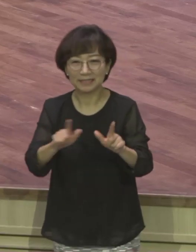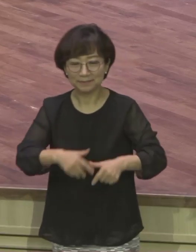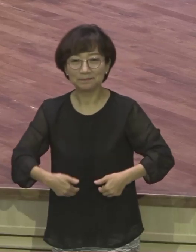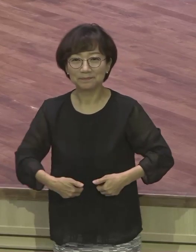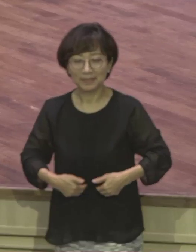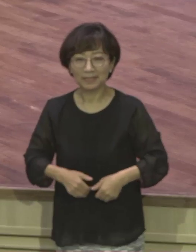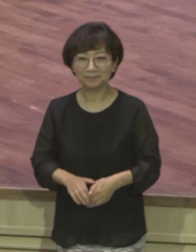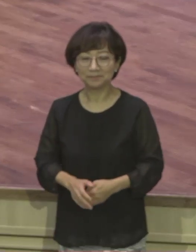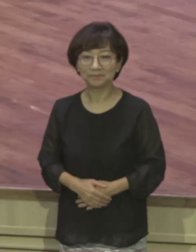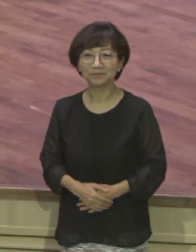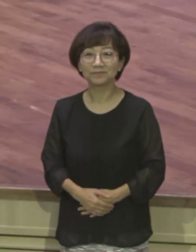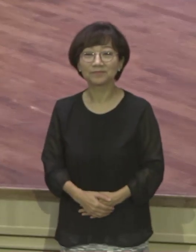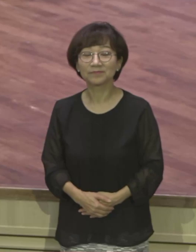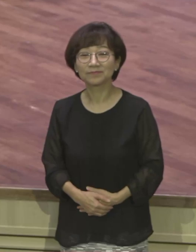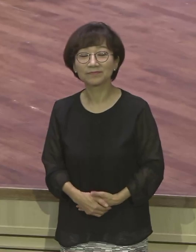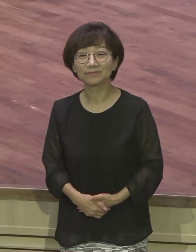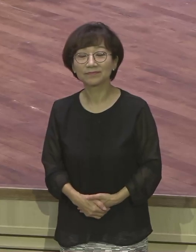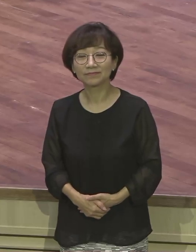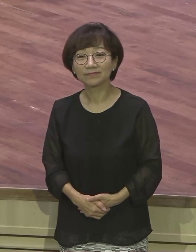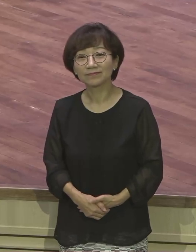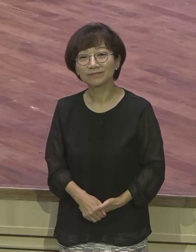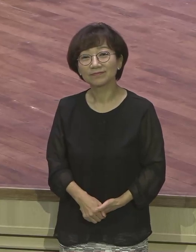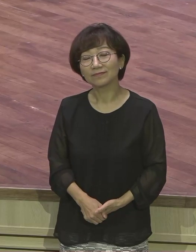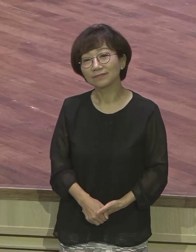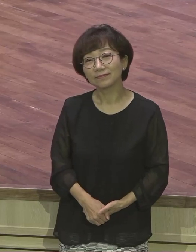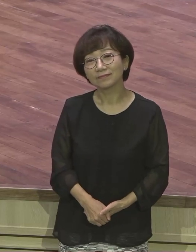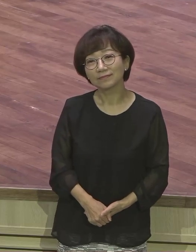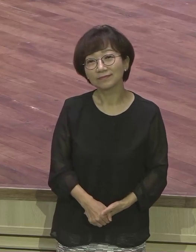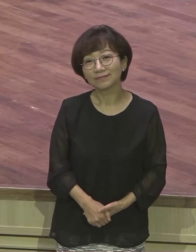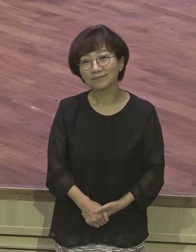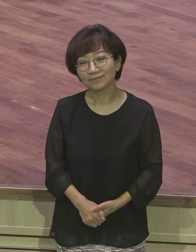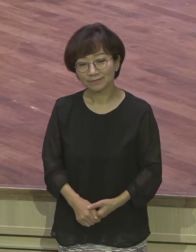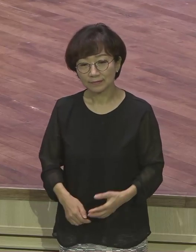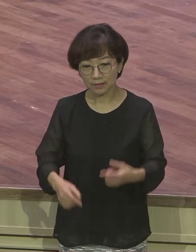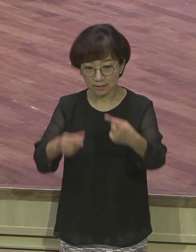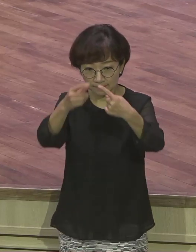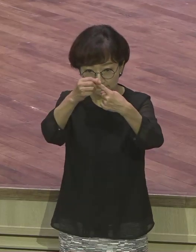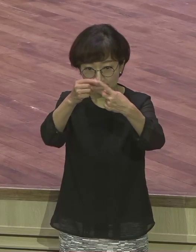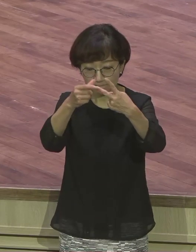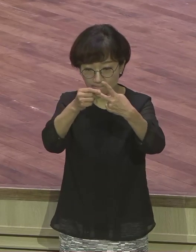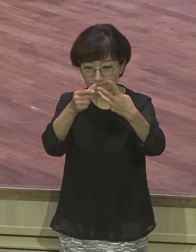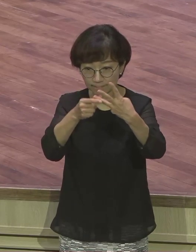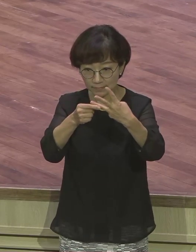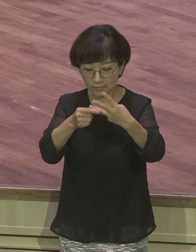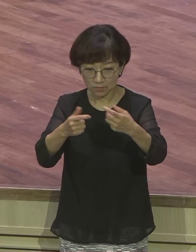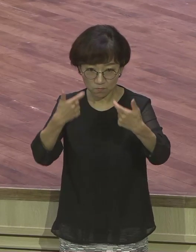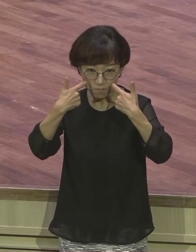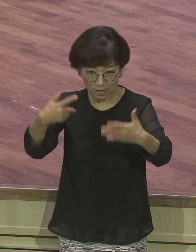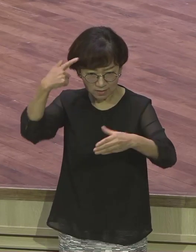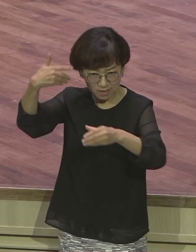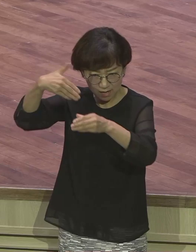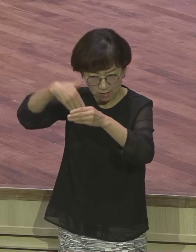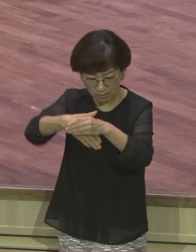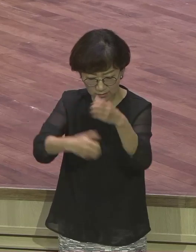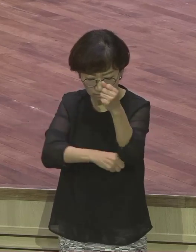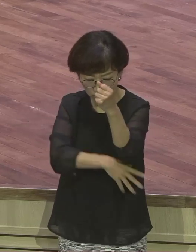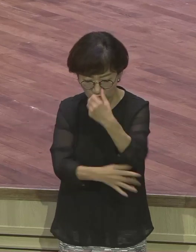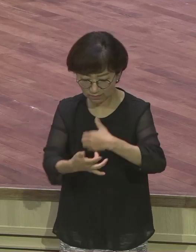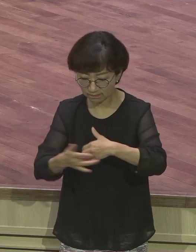기반이 된 이것이 확실히 각인 불이 체질이 된 이런 사람들은 어떤 문제 사건 앞에서도